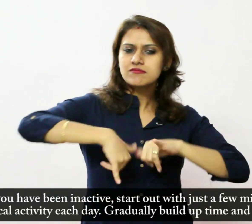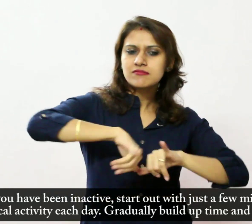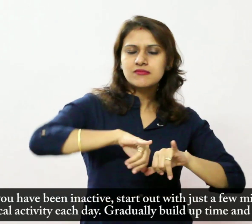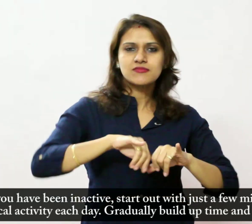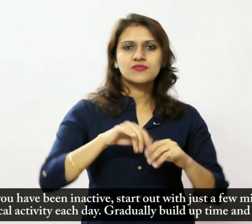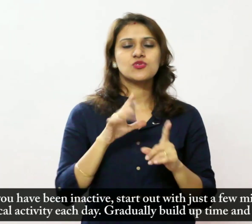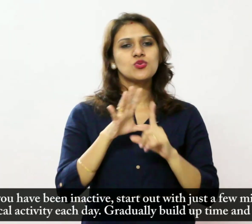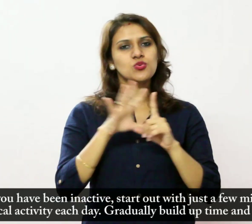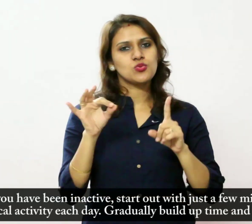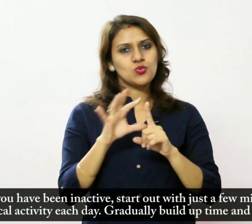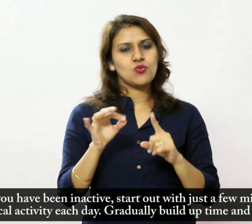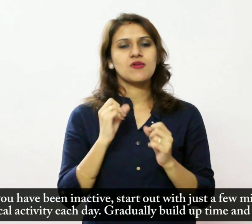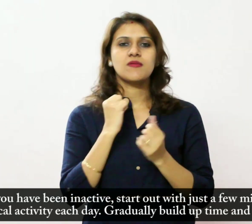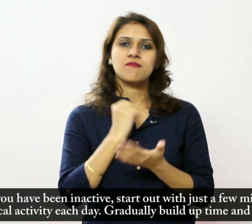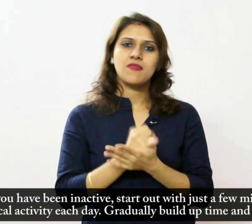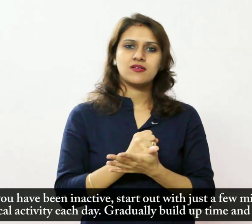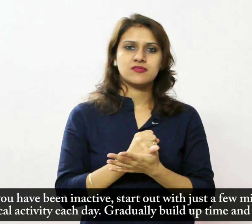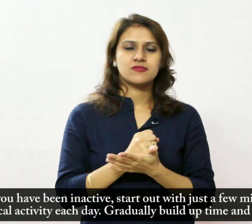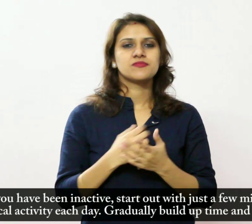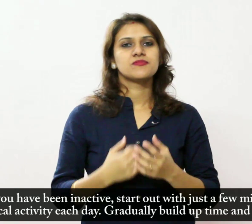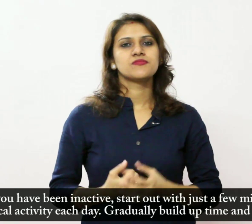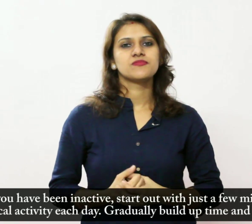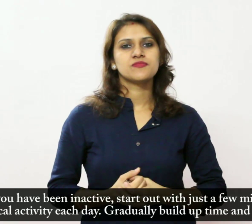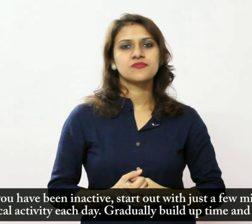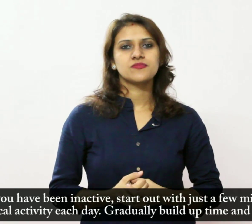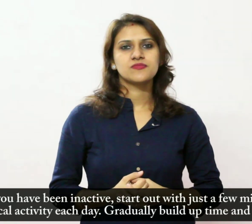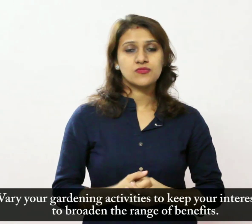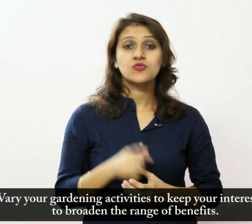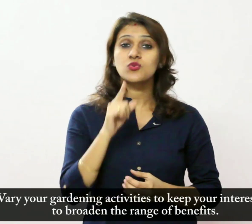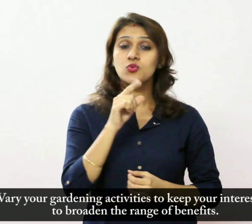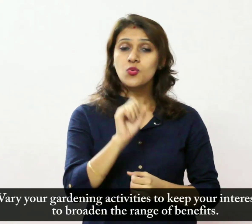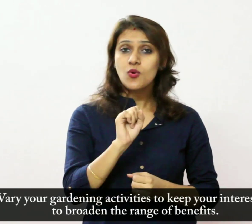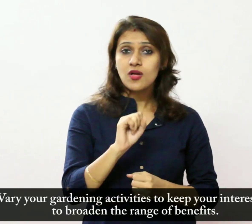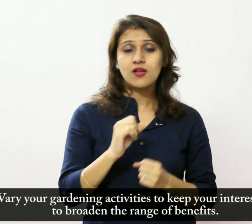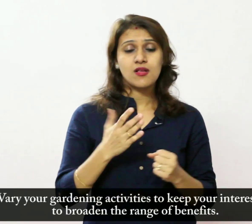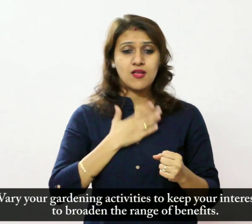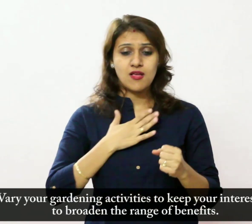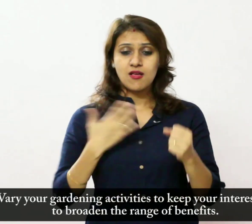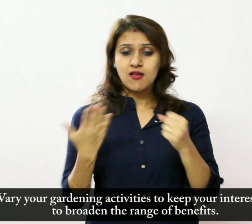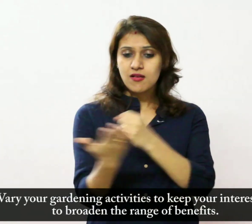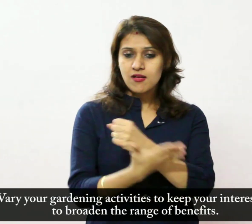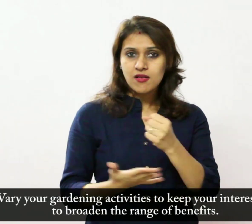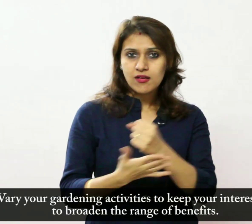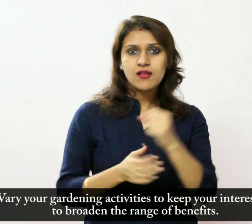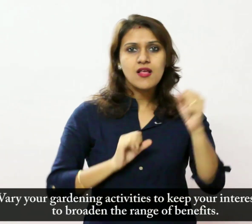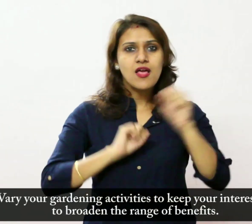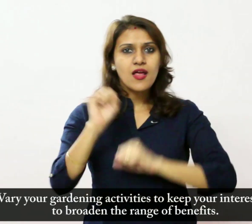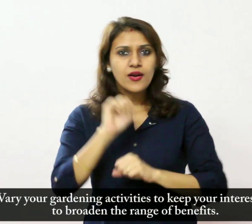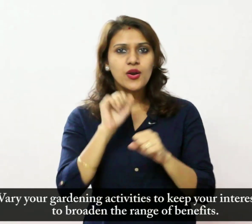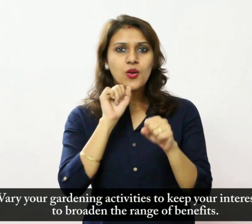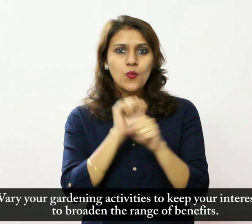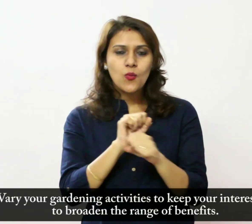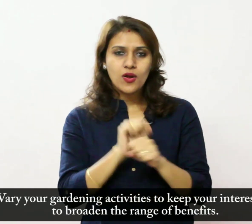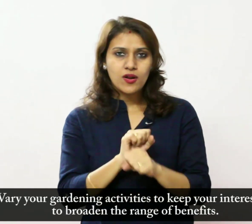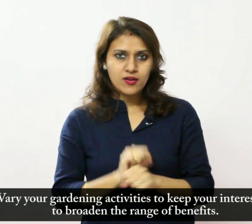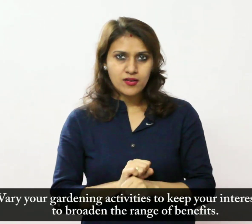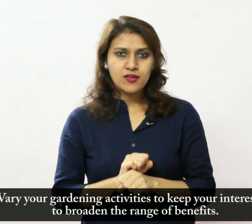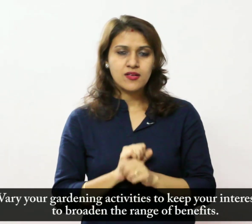अपनी रुजी को बनाए रखने लाभों की श्रेणी को व्यापन बनाने के लिए अपनी बागवानी